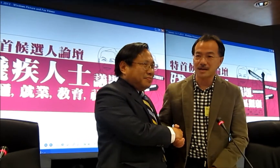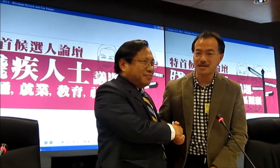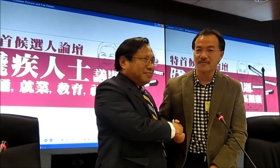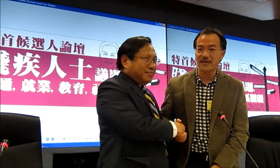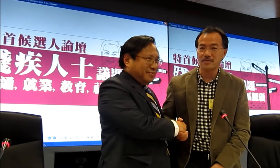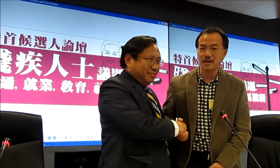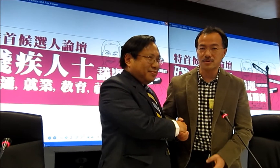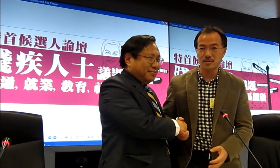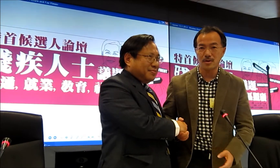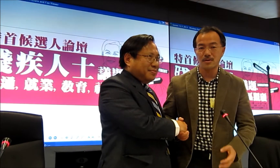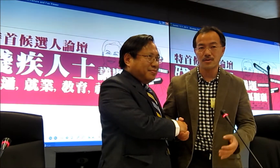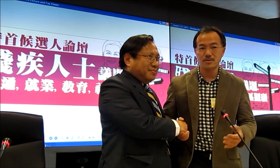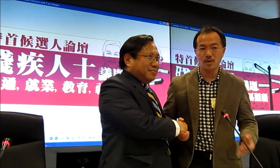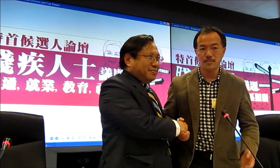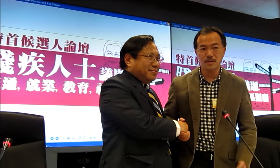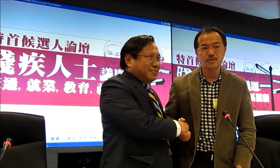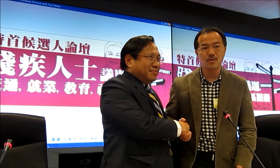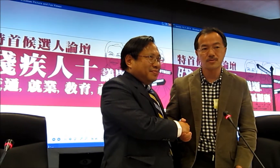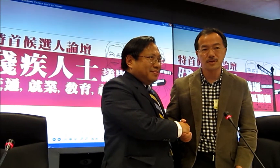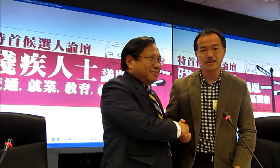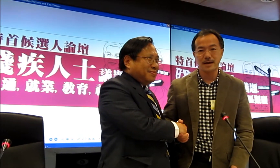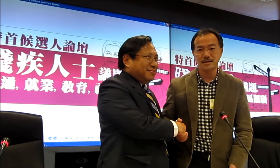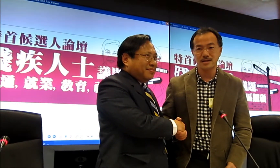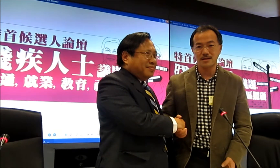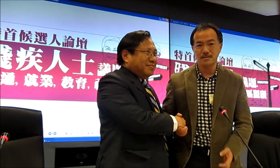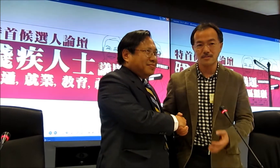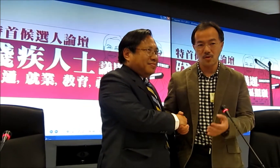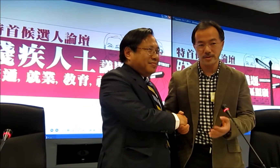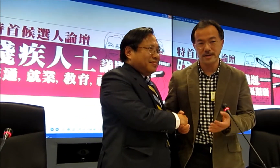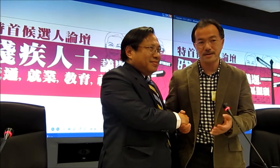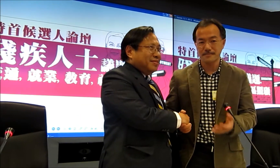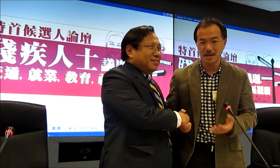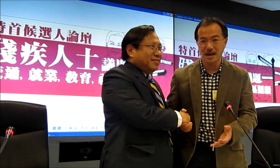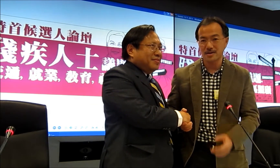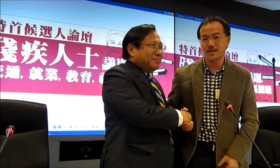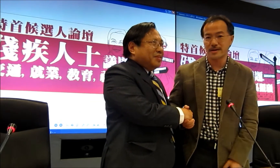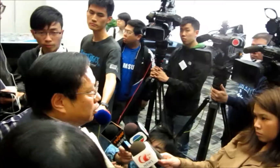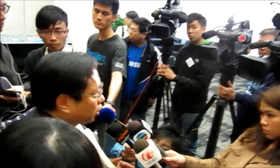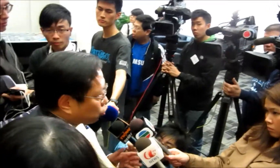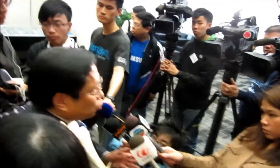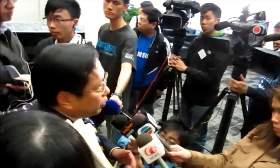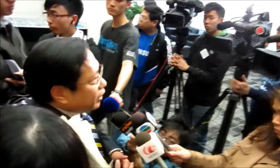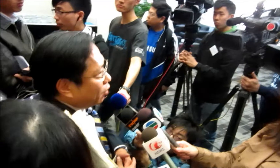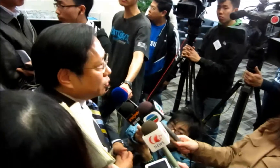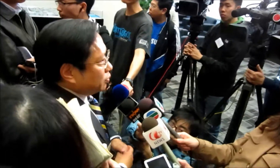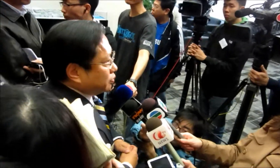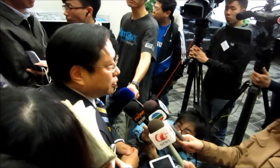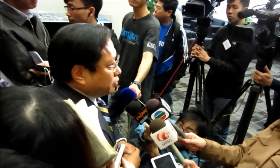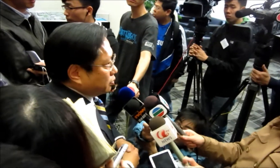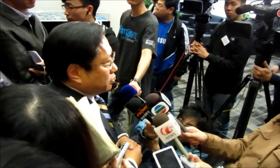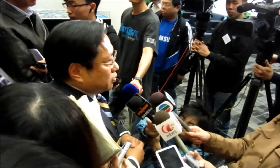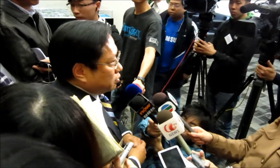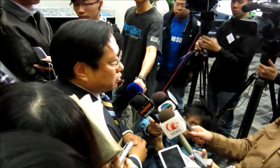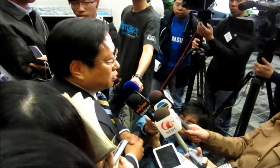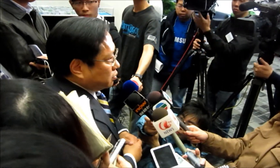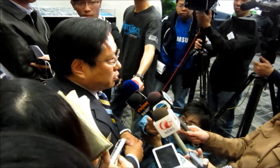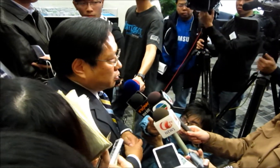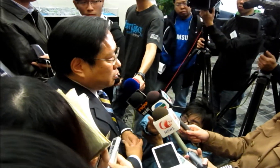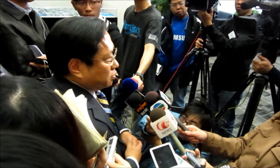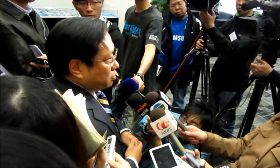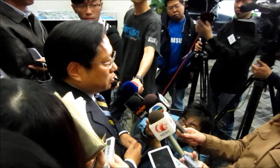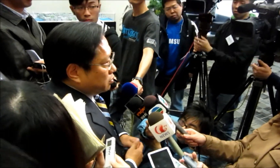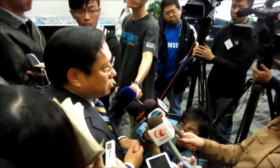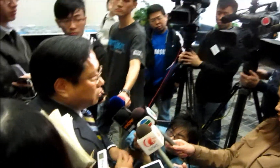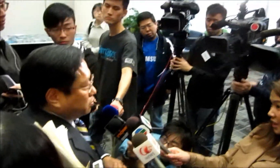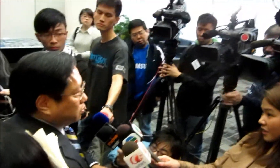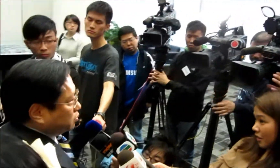今天的身份盡量去代表到雙方人士我們今天提出來促出了比較所以你覺得C